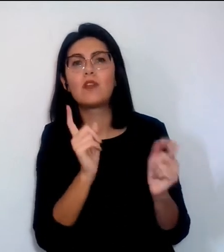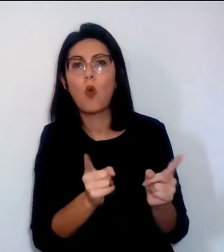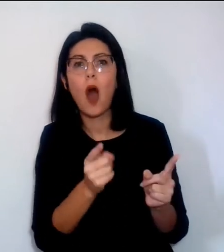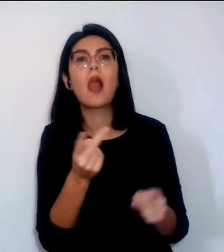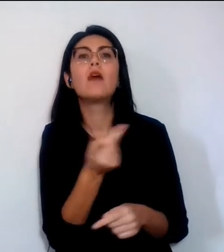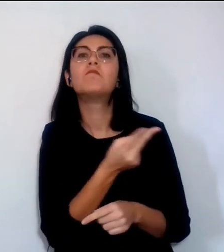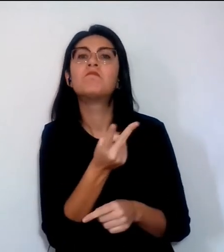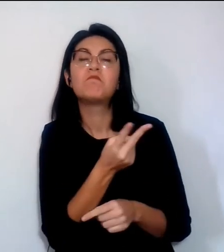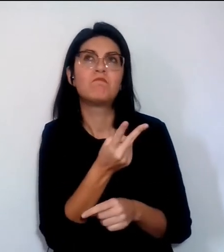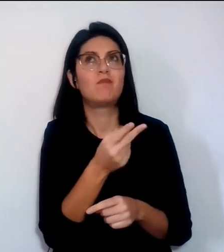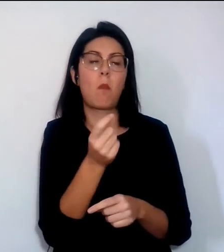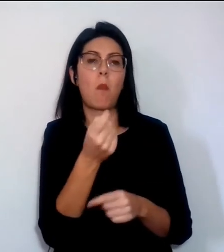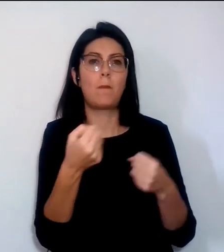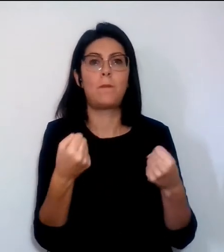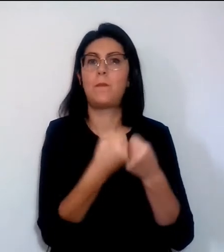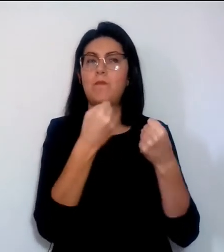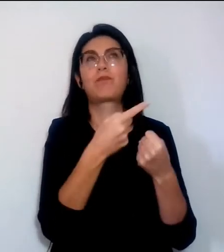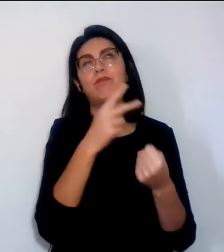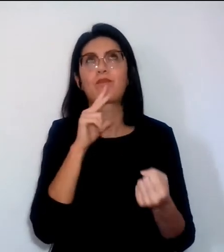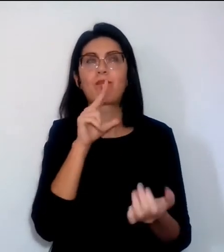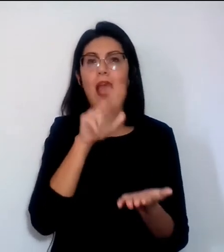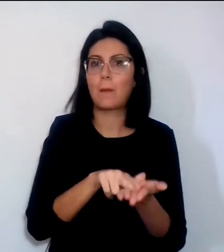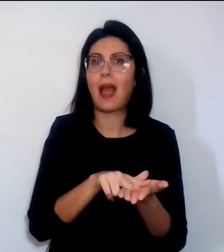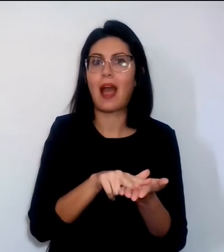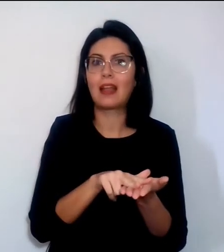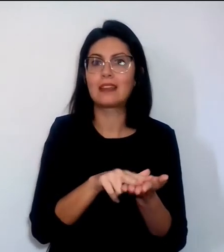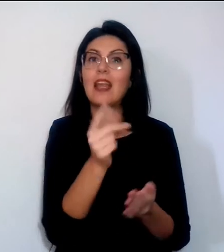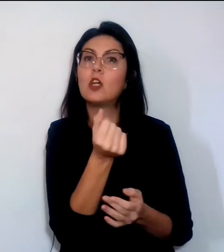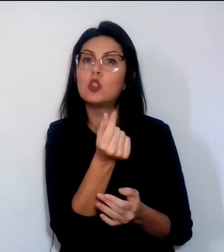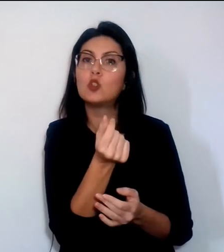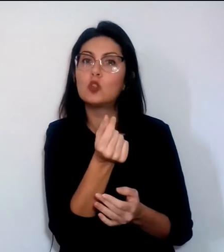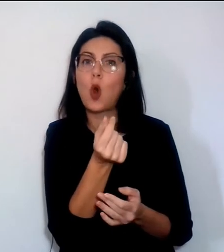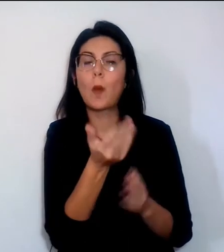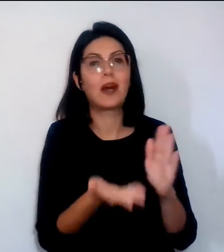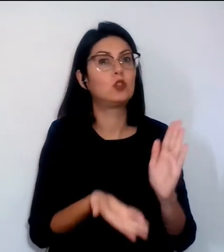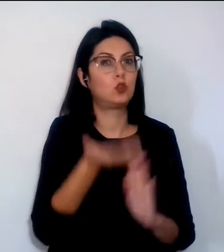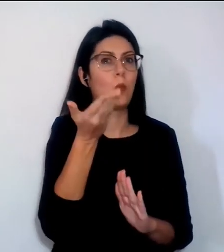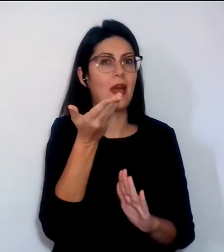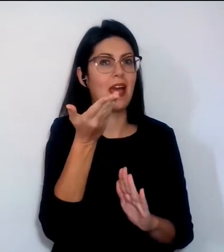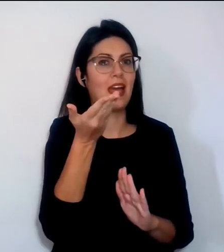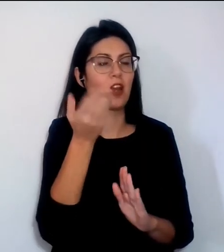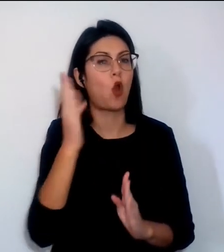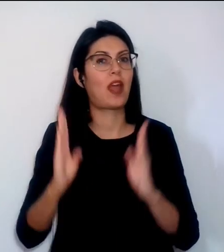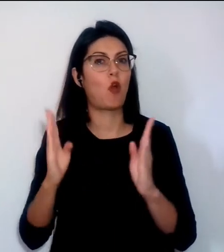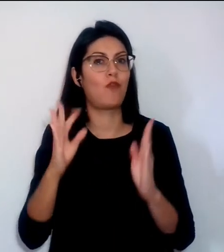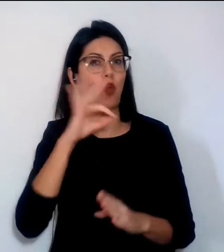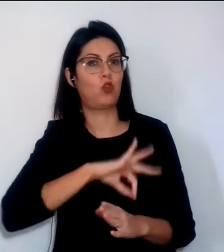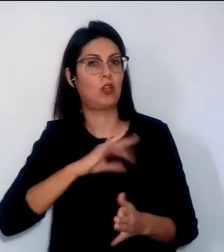contraddittorio hanno dovuto ammettere che le somme impiegate erano superiori ai redditi dichiarati.